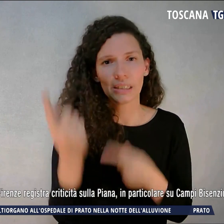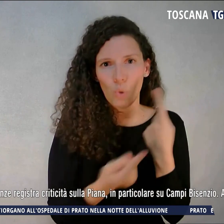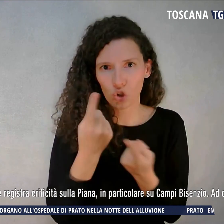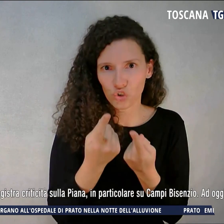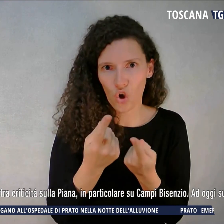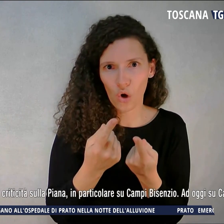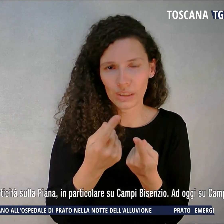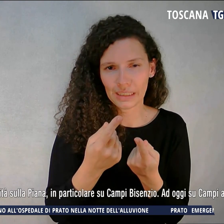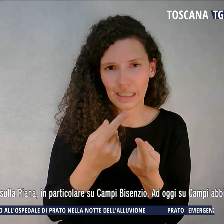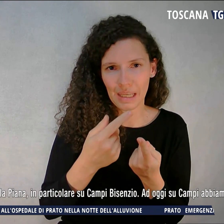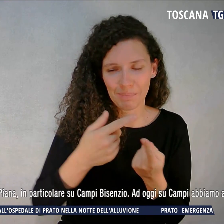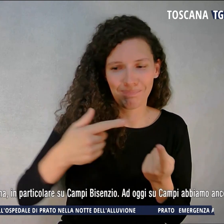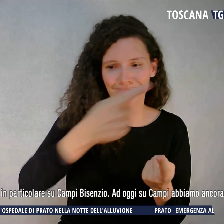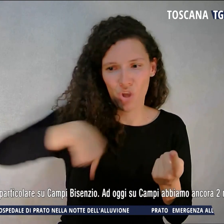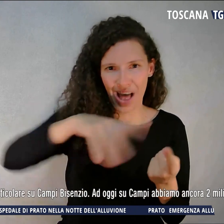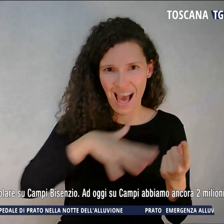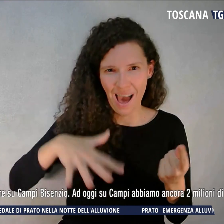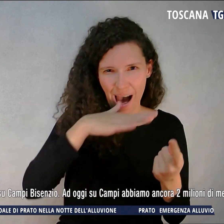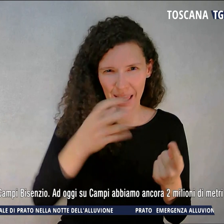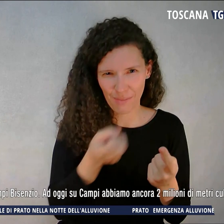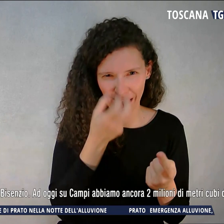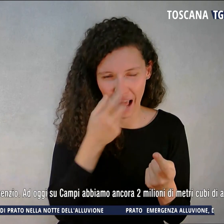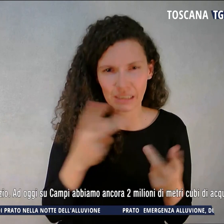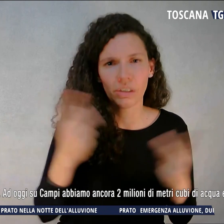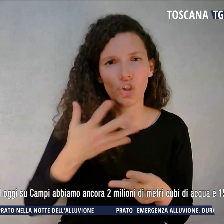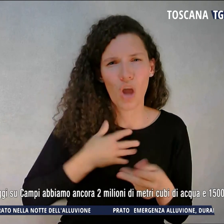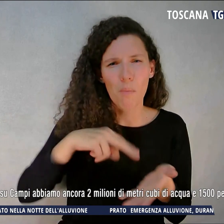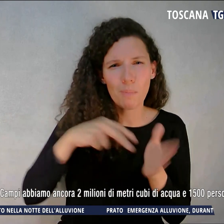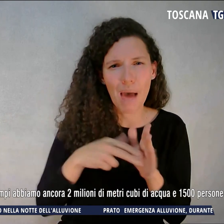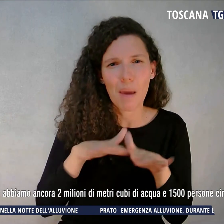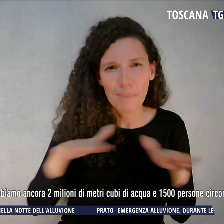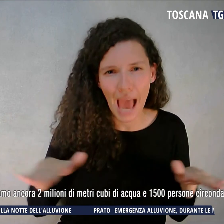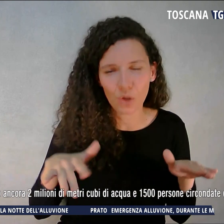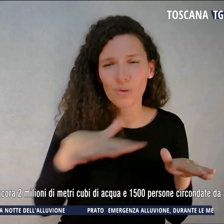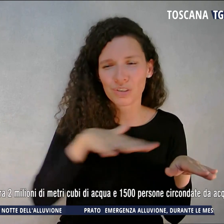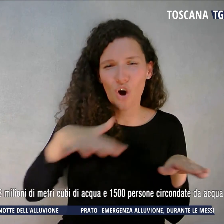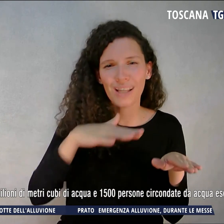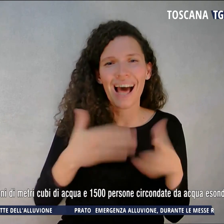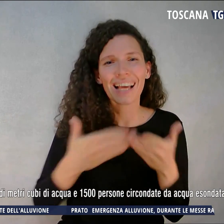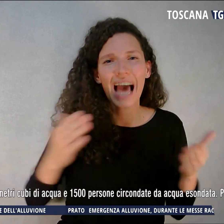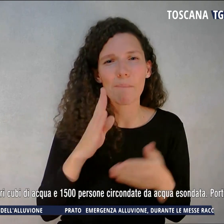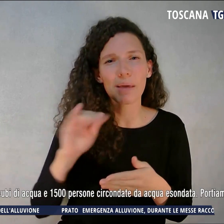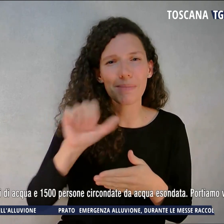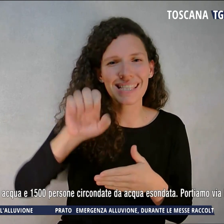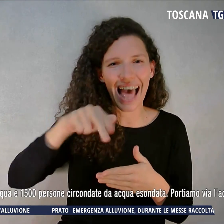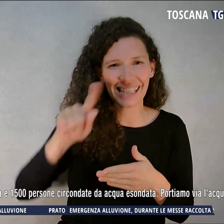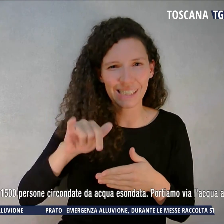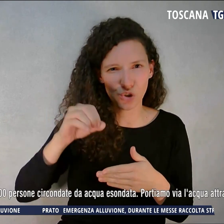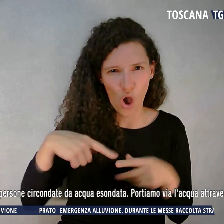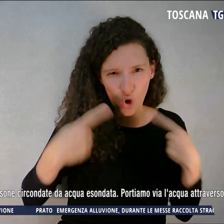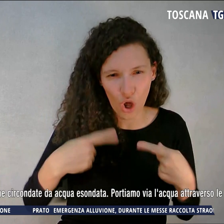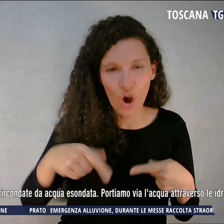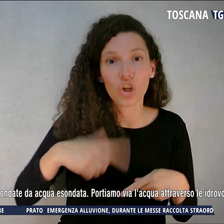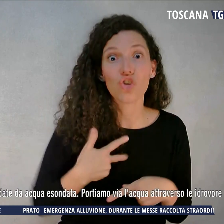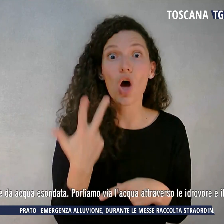'area metropolitana di Firenze, regista criticità sulla piana e in particolare su Campi Bisenzio. A oggi abbiamo ancora 2 milioni di metri cubi di